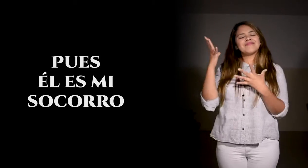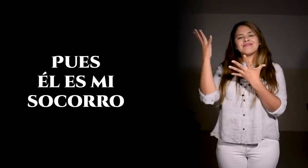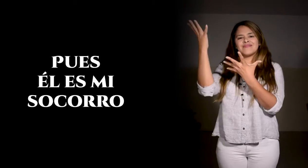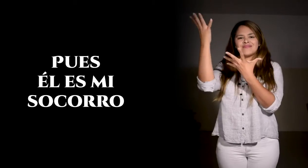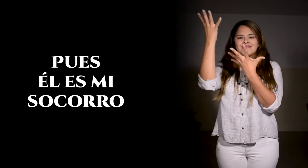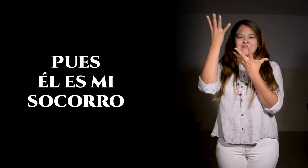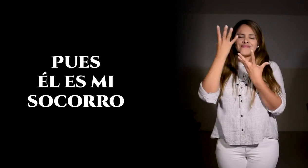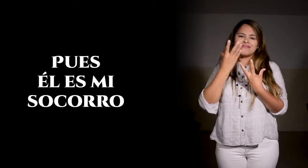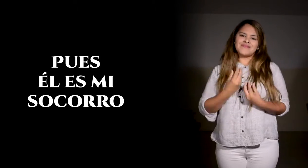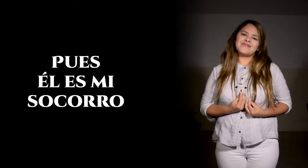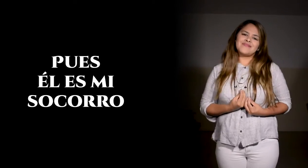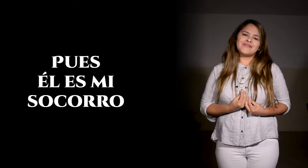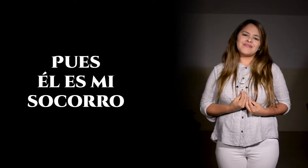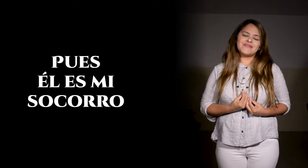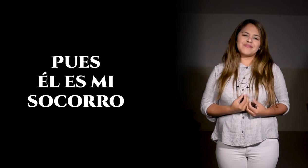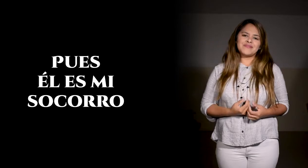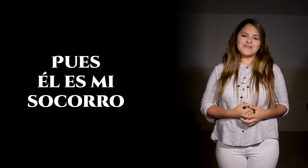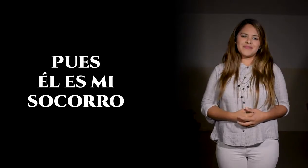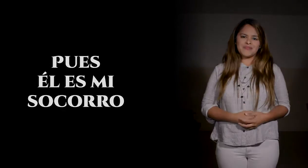Él es mi socorro.